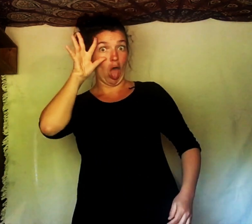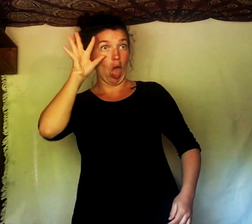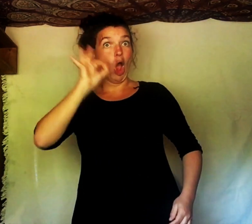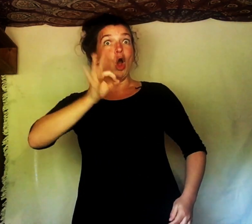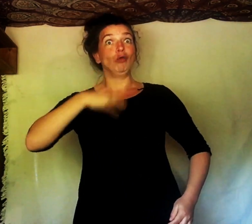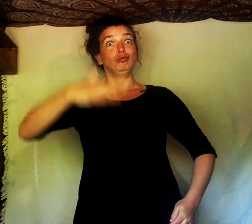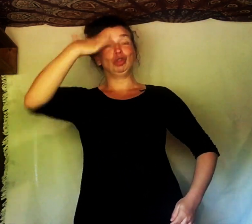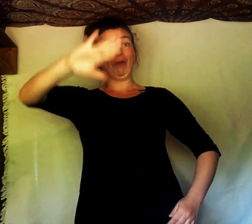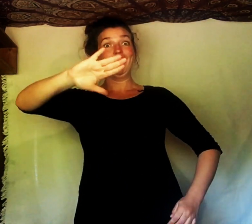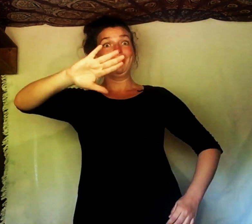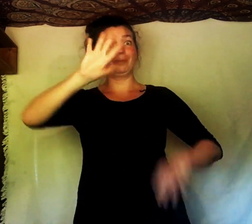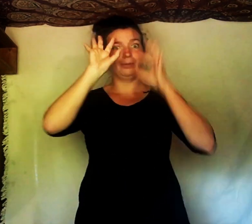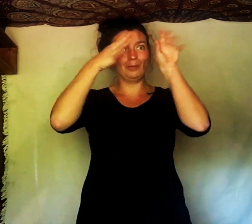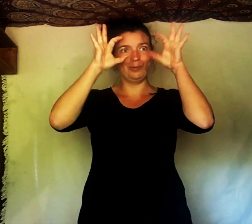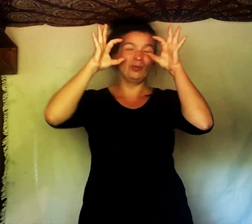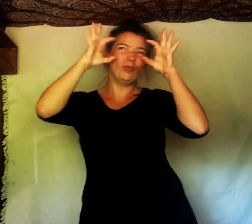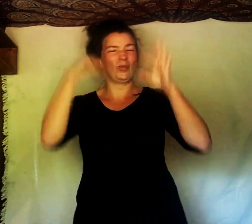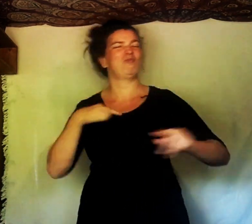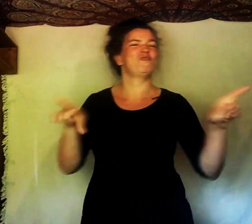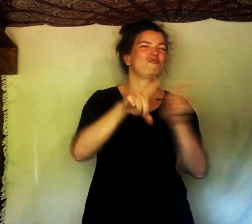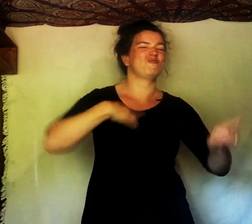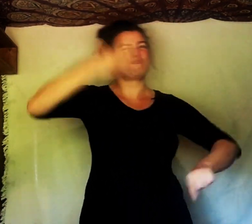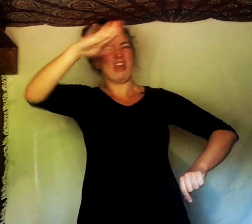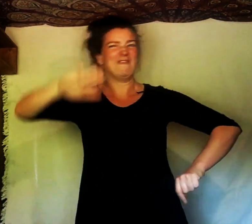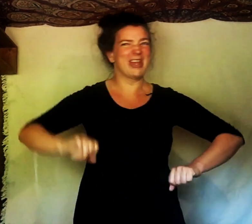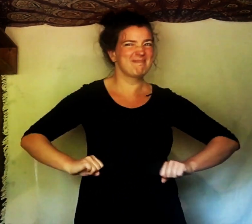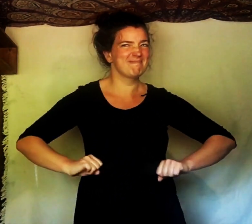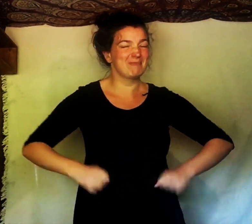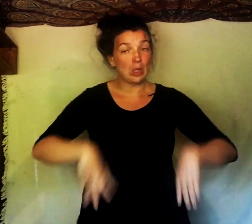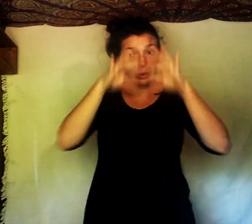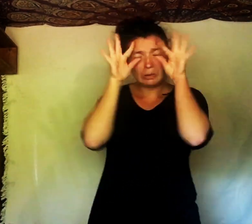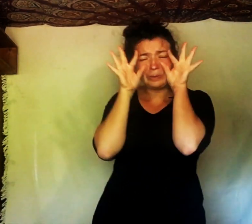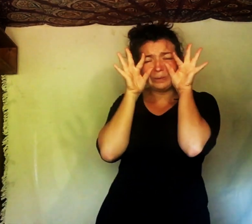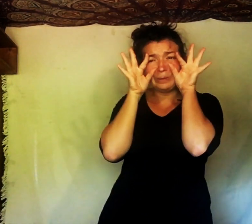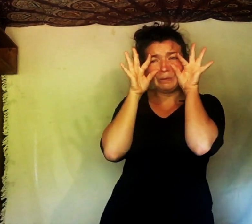« Je le savais ! » dit Sarah. « Je le savais aussi ! » dit Rémi.